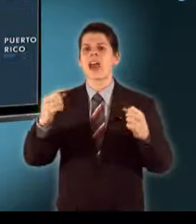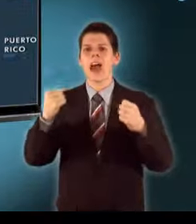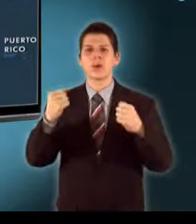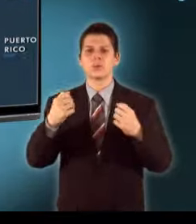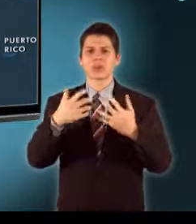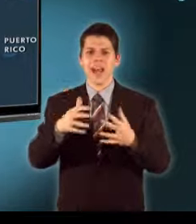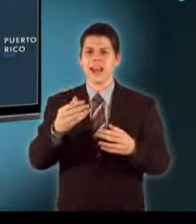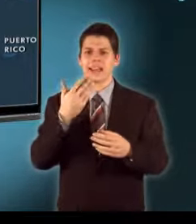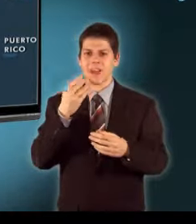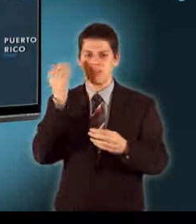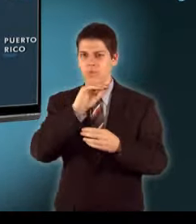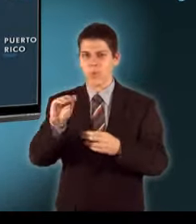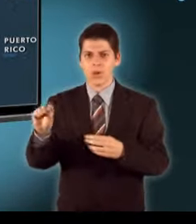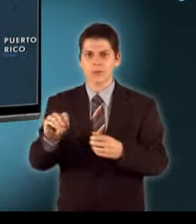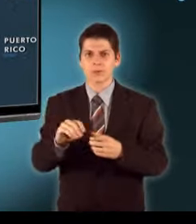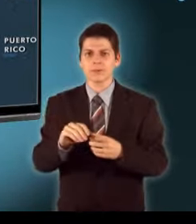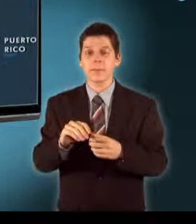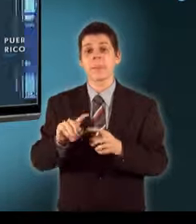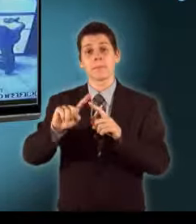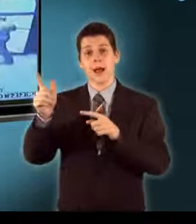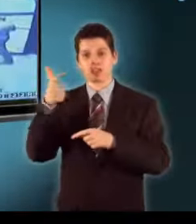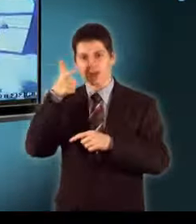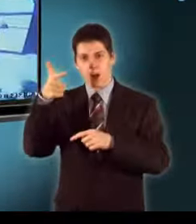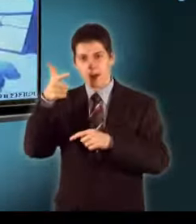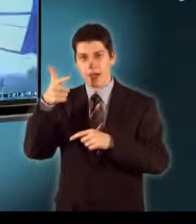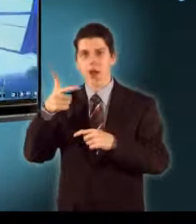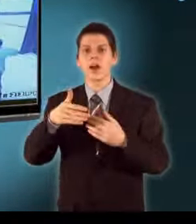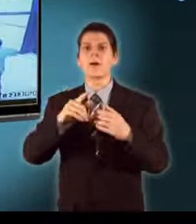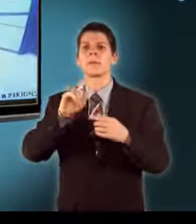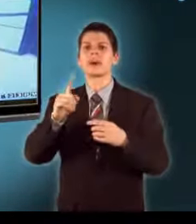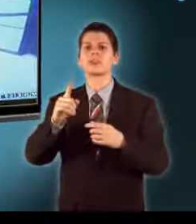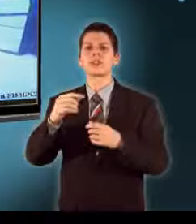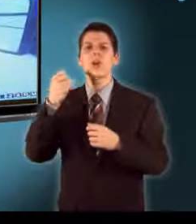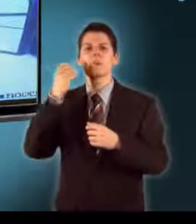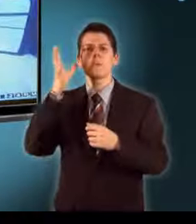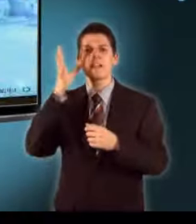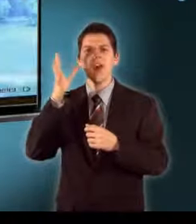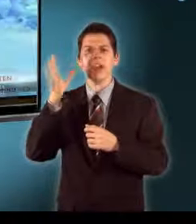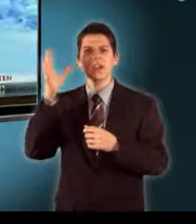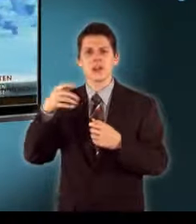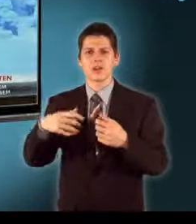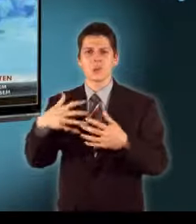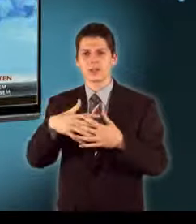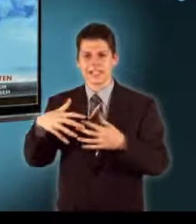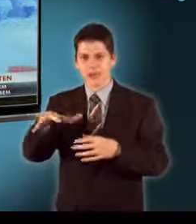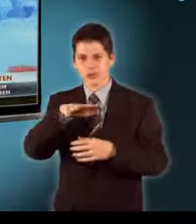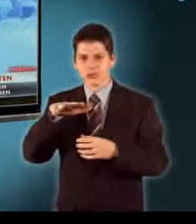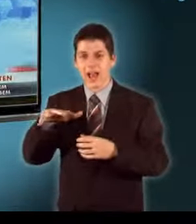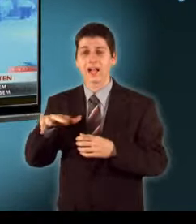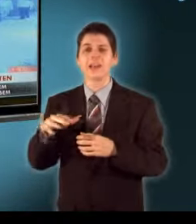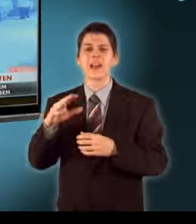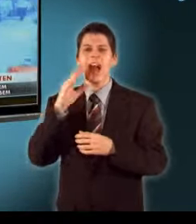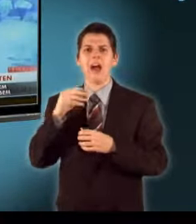károkról Ezt a felvételt egy biztonsági kamera készítette a szomszédos dominikai köztársaságban Az emberek